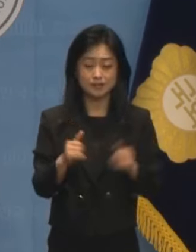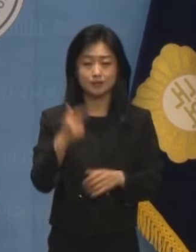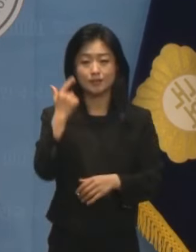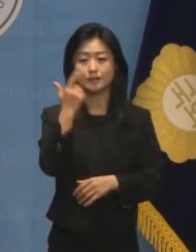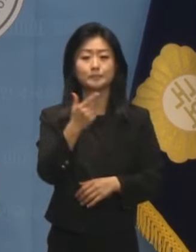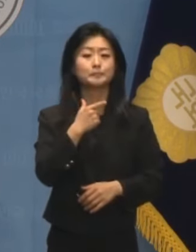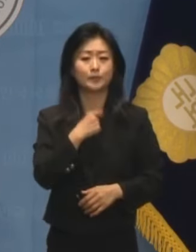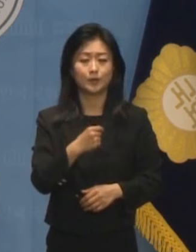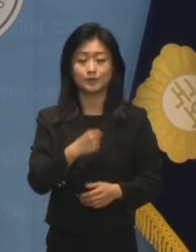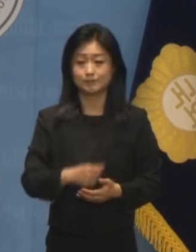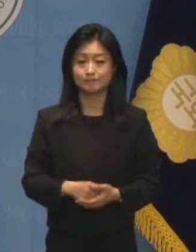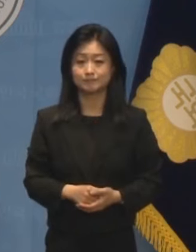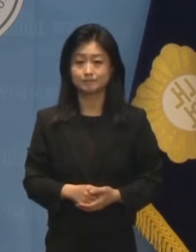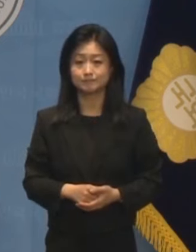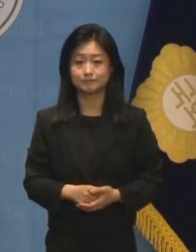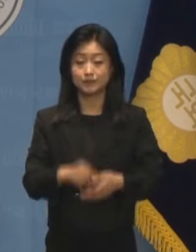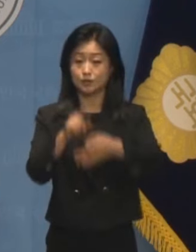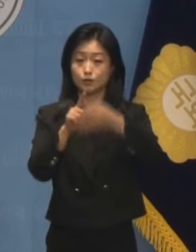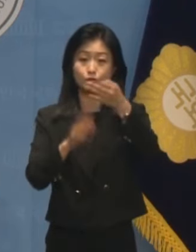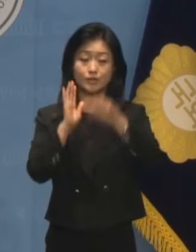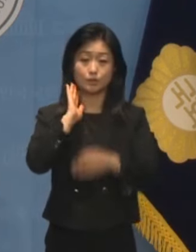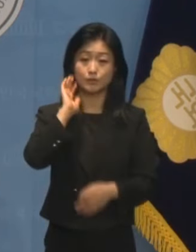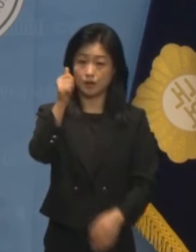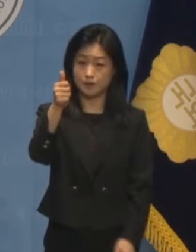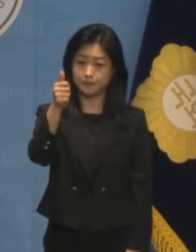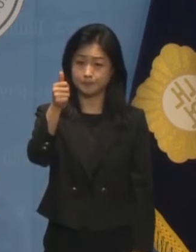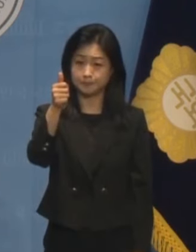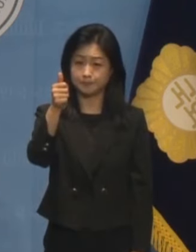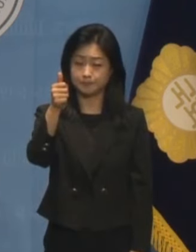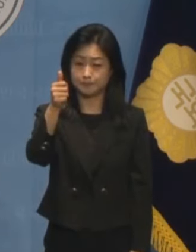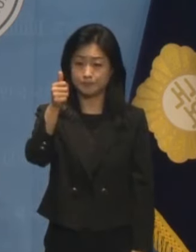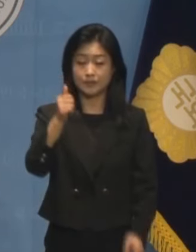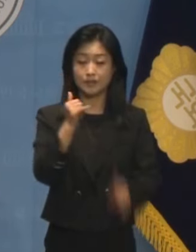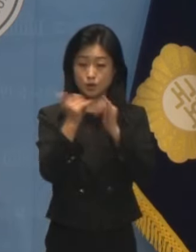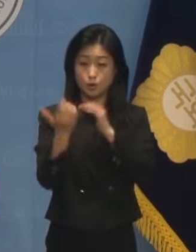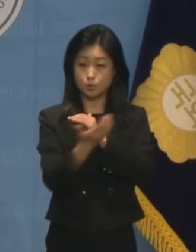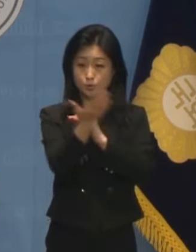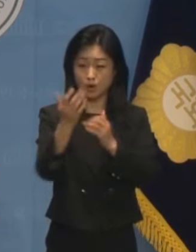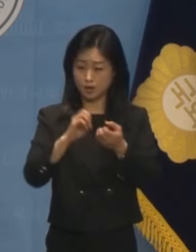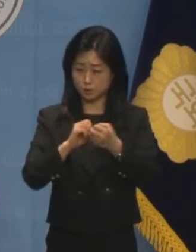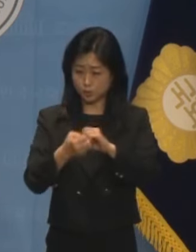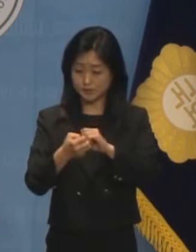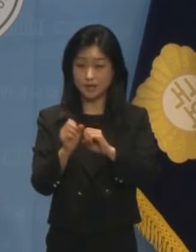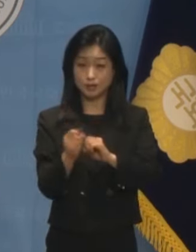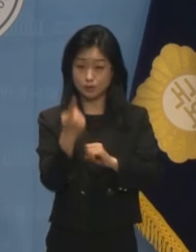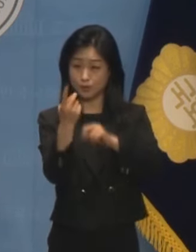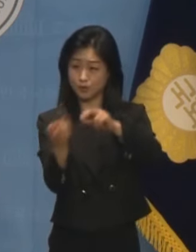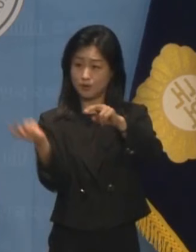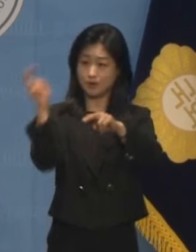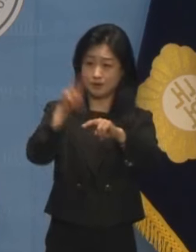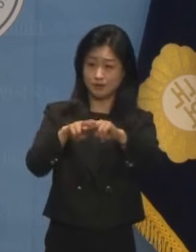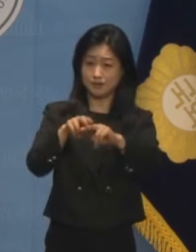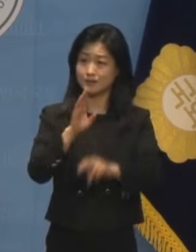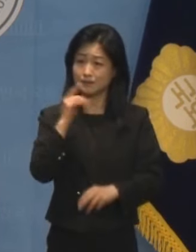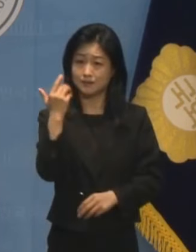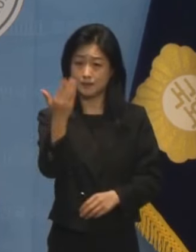묻고 있습니다. 윤석열 대통령, 여론조사 조작 공모하여 그 자리에 올랐습니까?